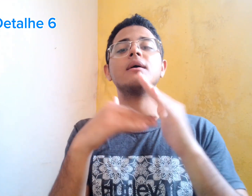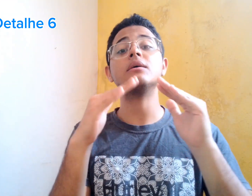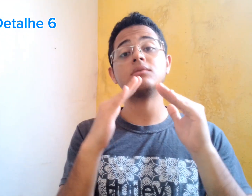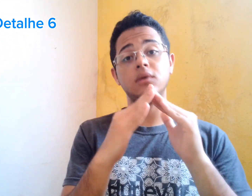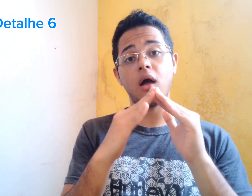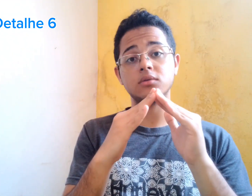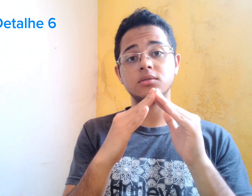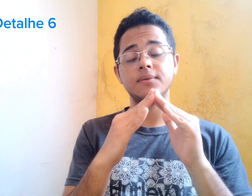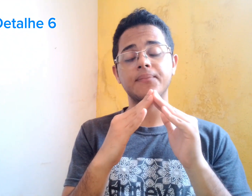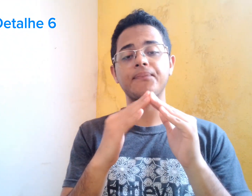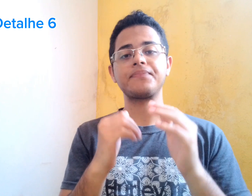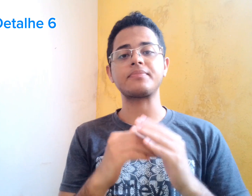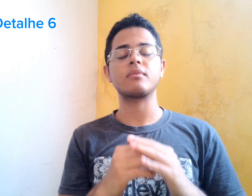Ele acompanhou ela.